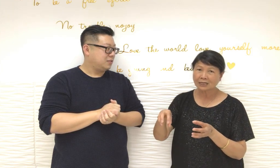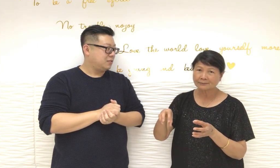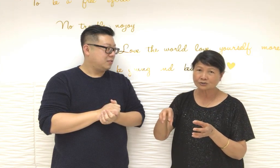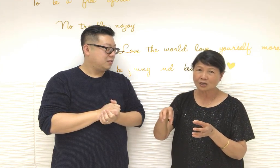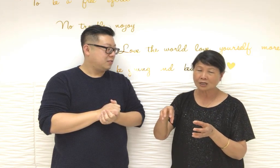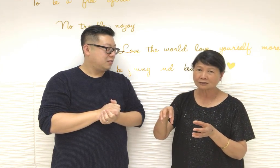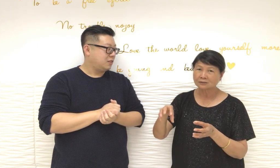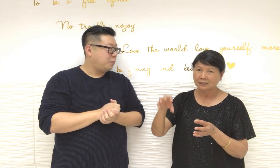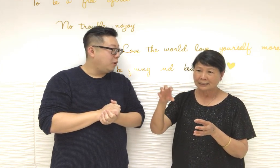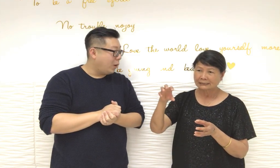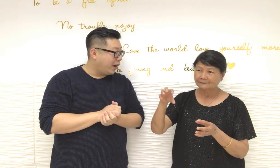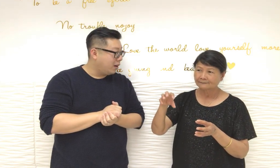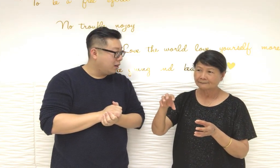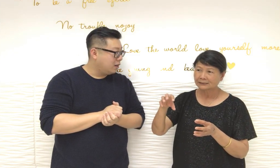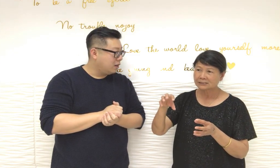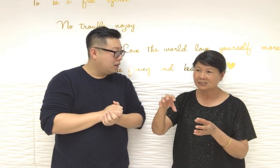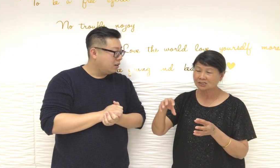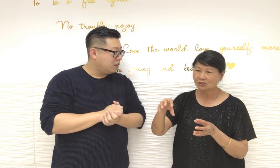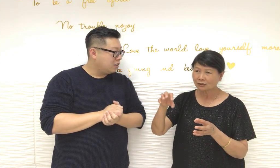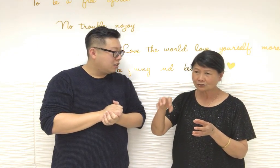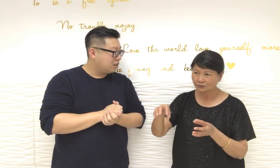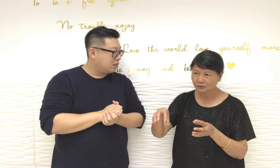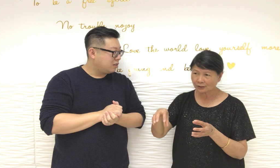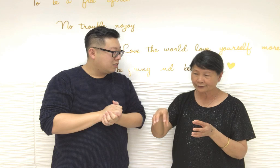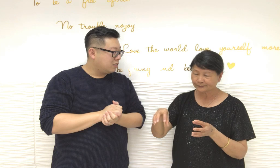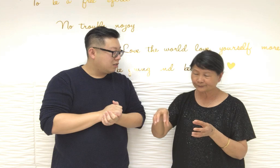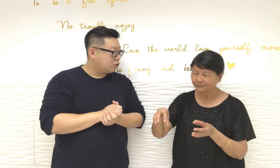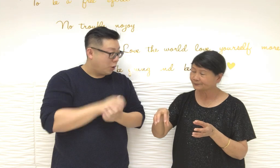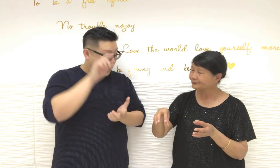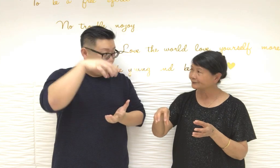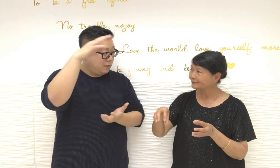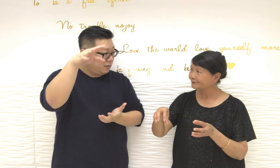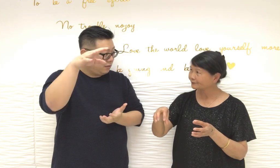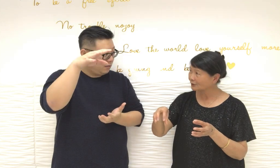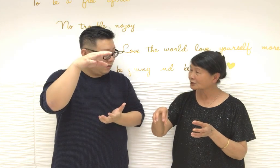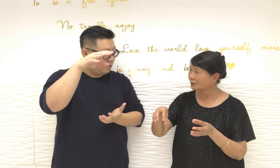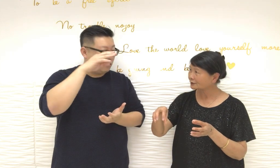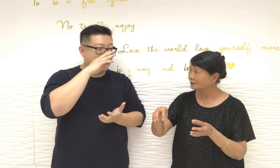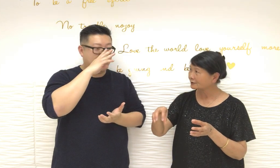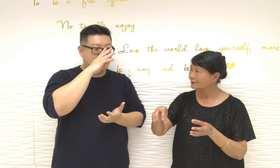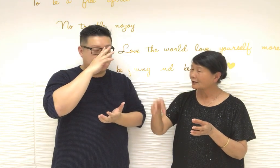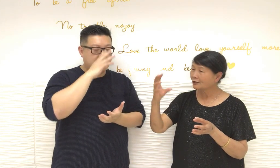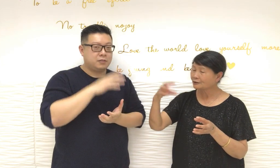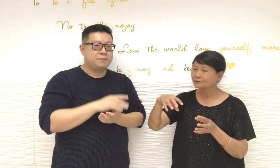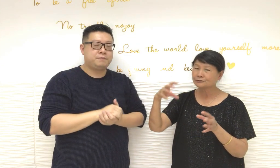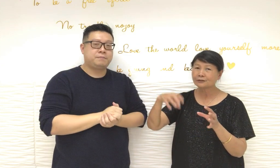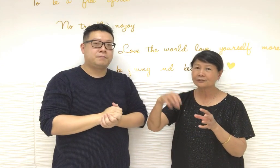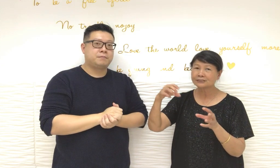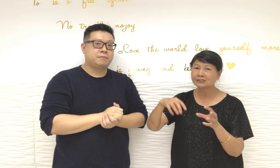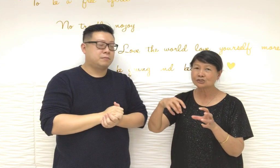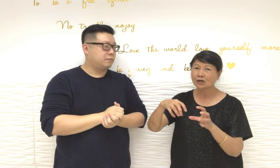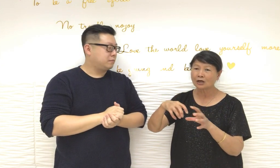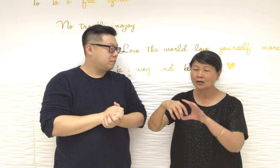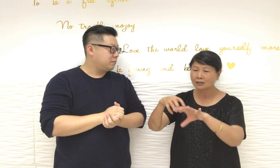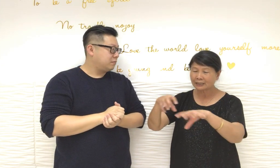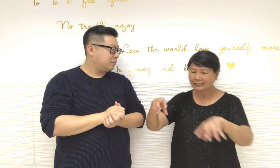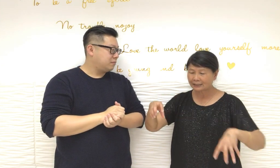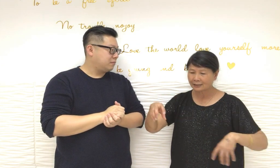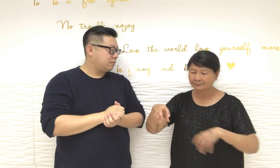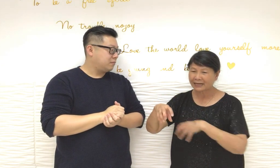大笨象在哪個位置在廁所的水箱在上面沒錯OK向著廁所馬